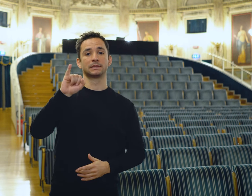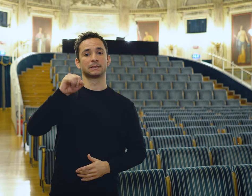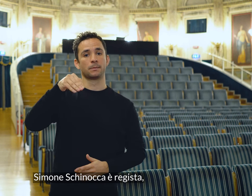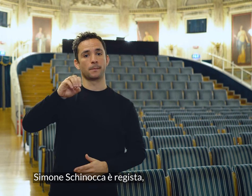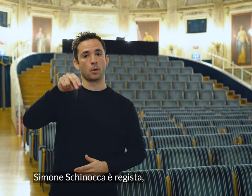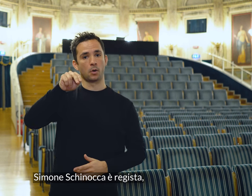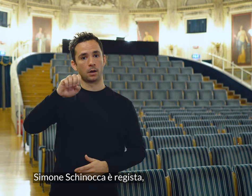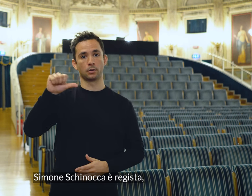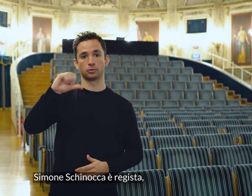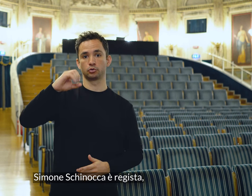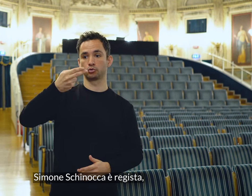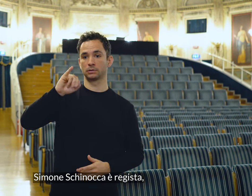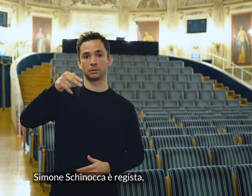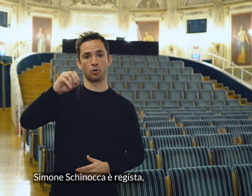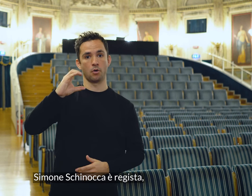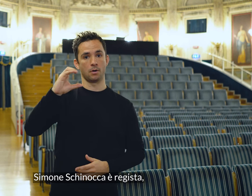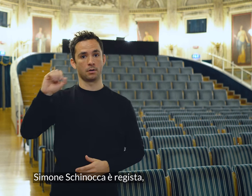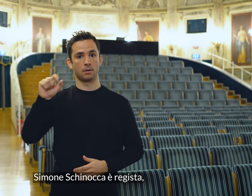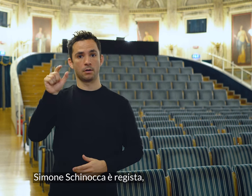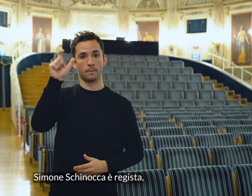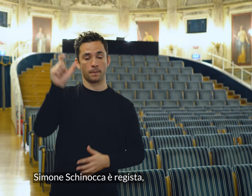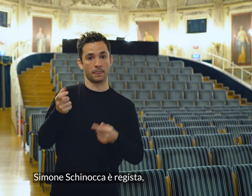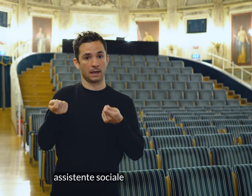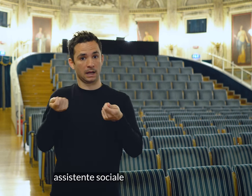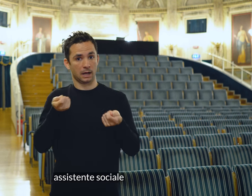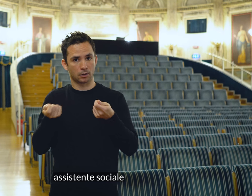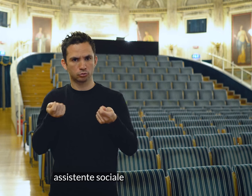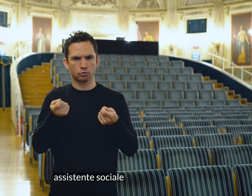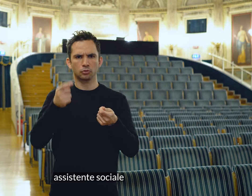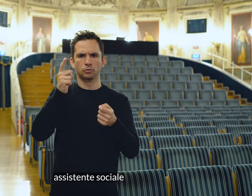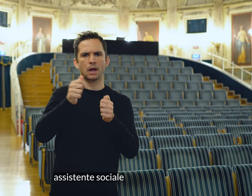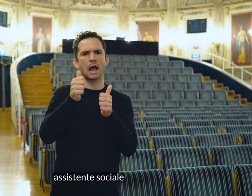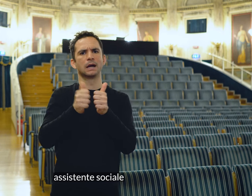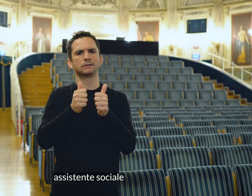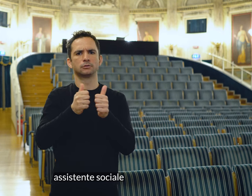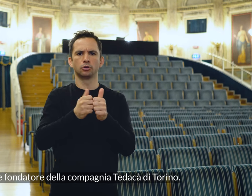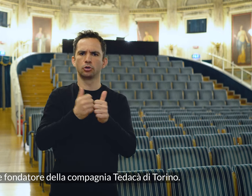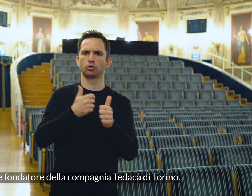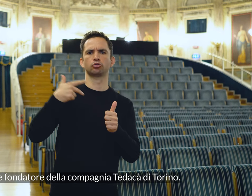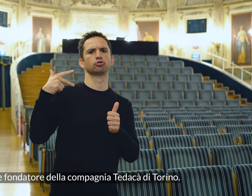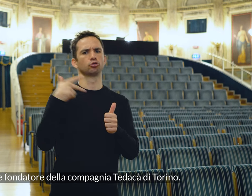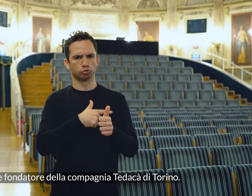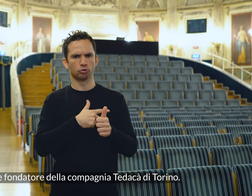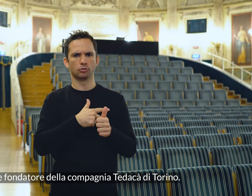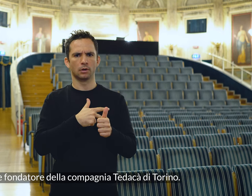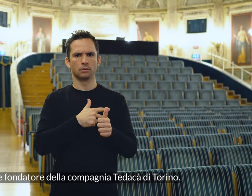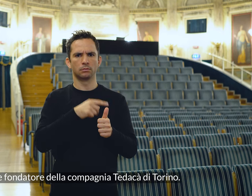Simone Schinocca è regista, assistente sociale e fondatore della compagnia